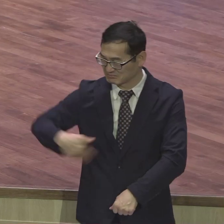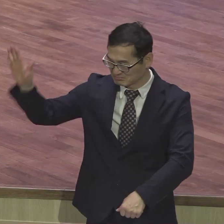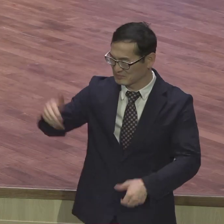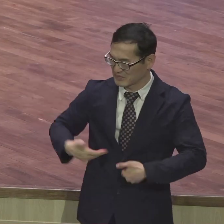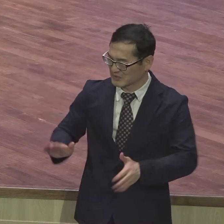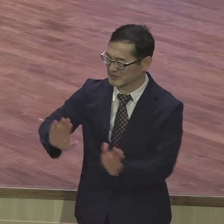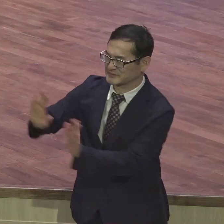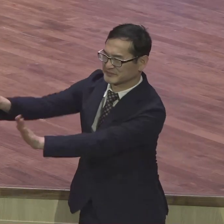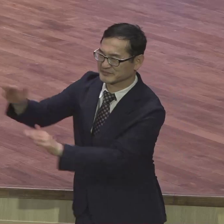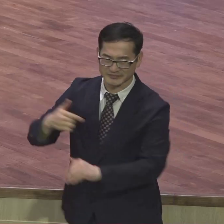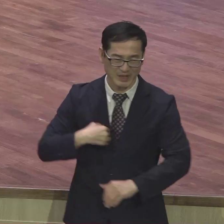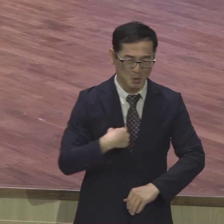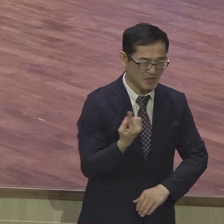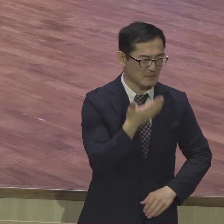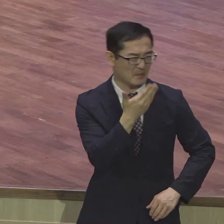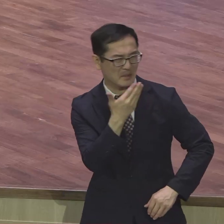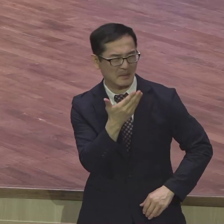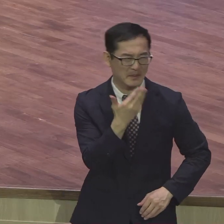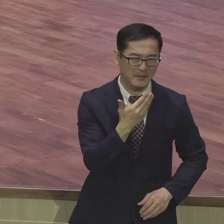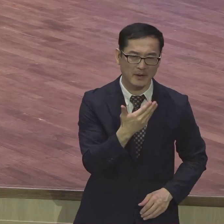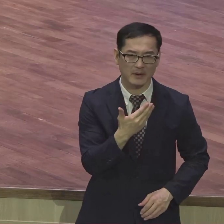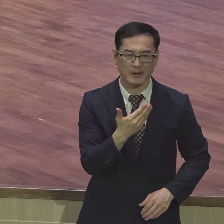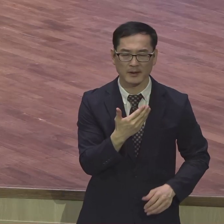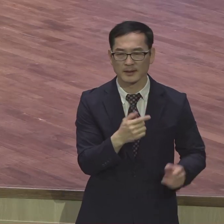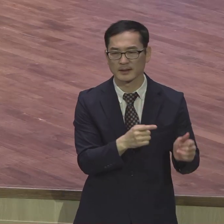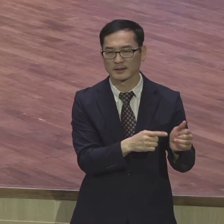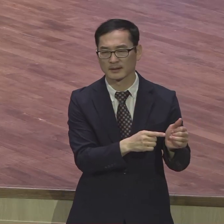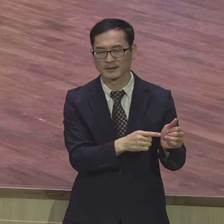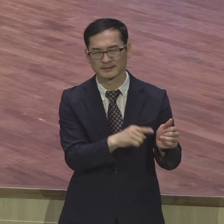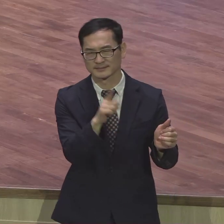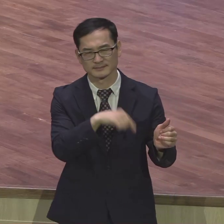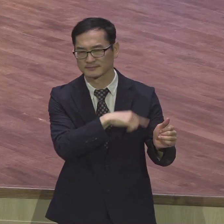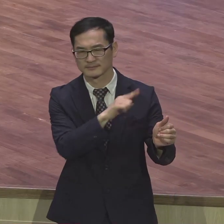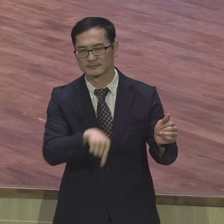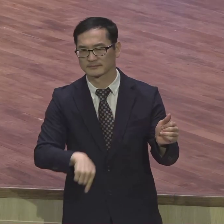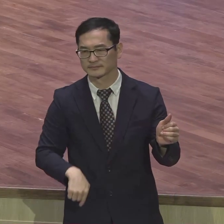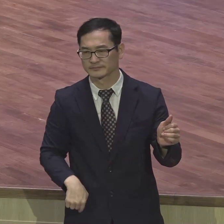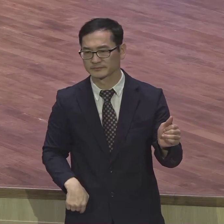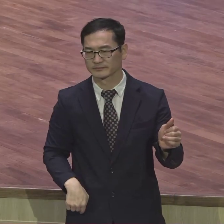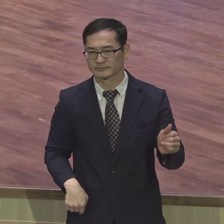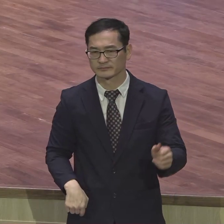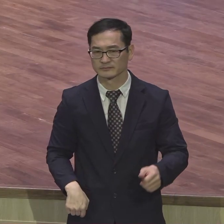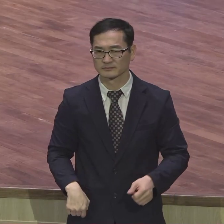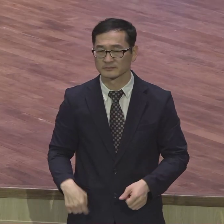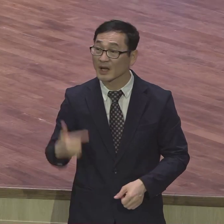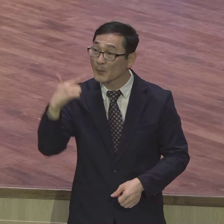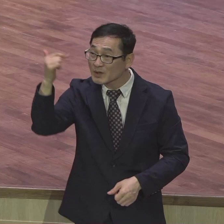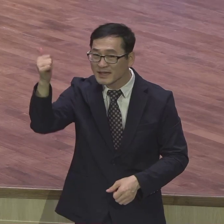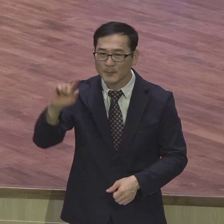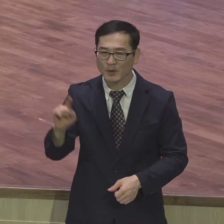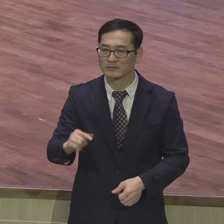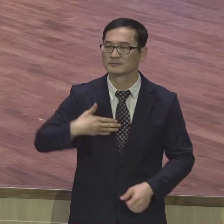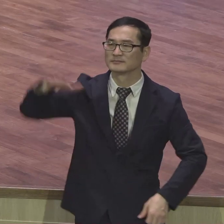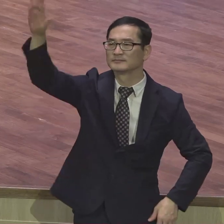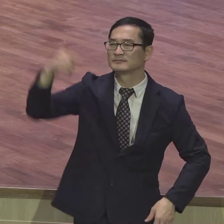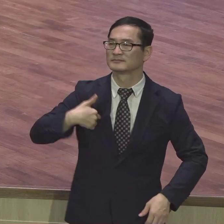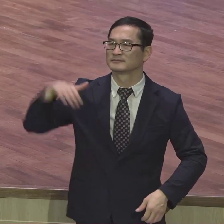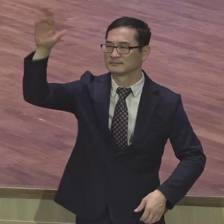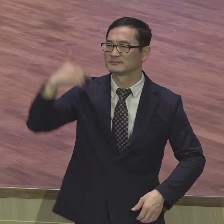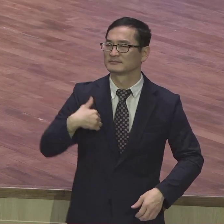나갈 수 있어 이런 사람은 이상하게 보여요 목사들 중에 뭐요 날 부르세요 내가 내가 내가 한번 부르면 내가 한번 해볼게